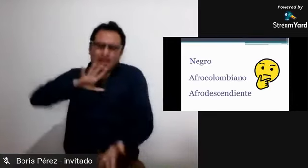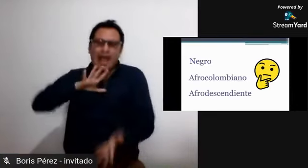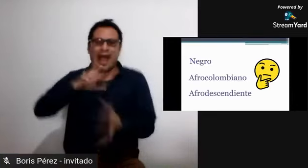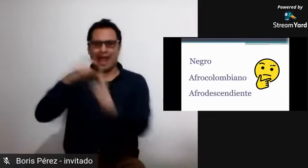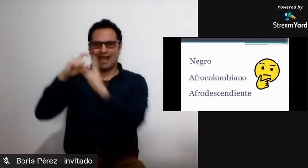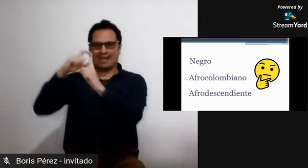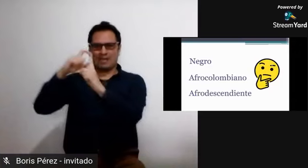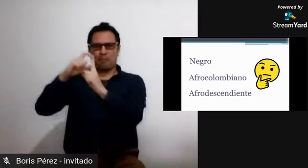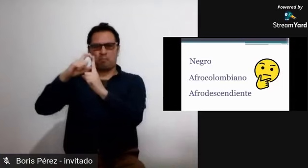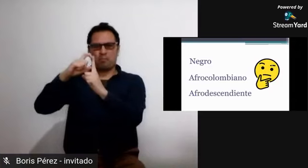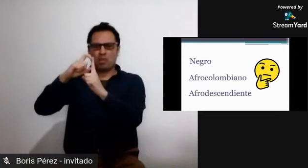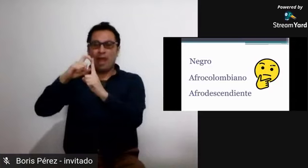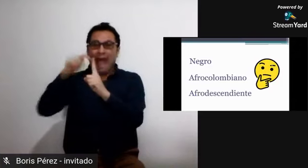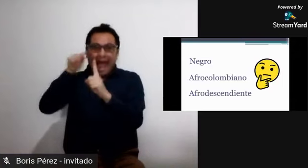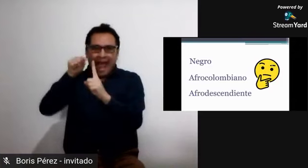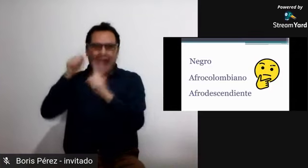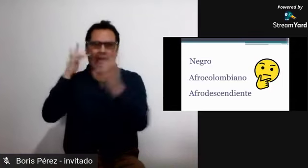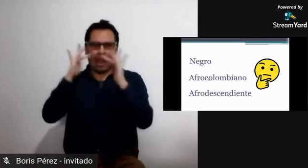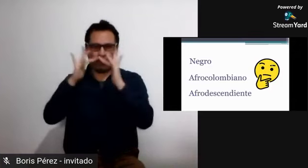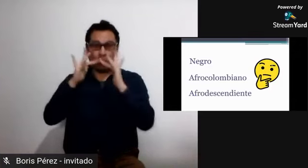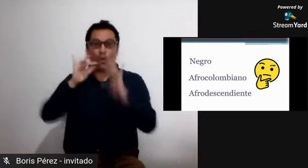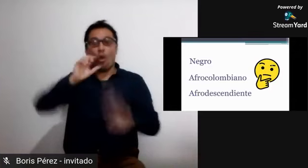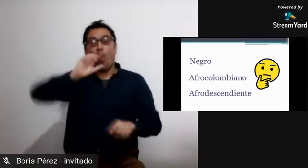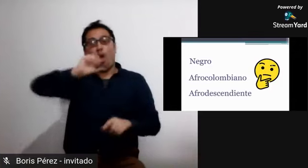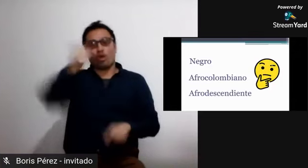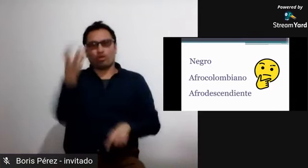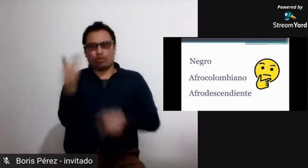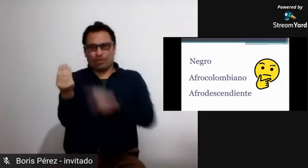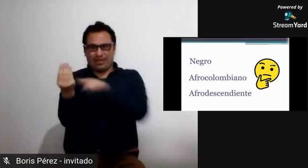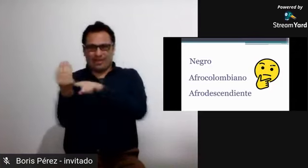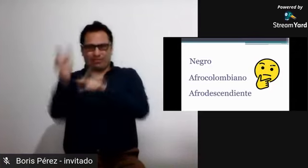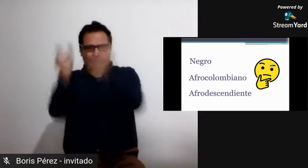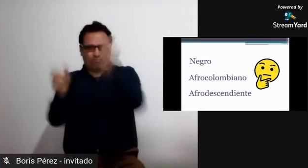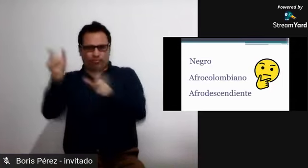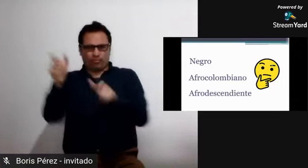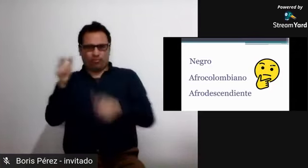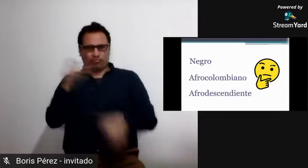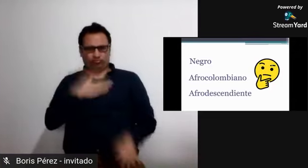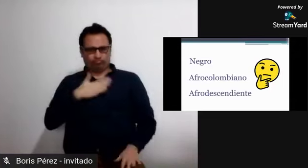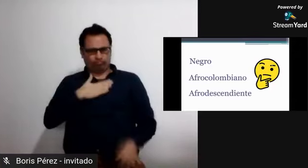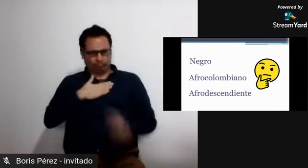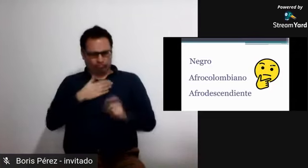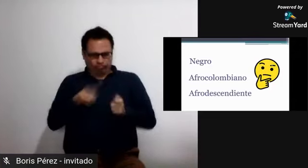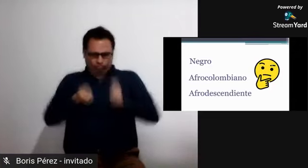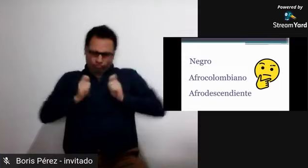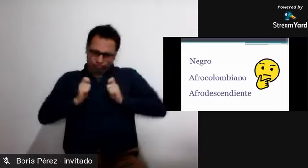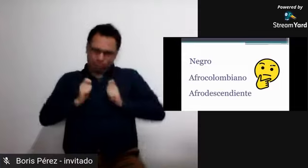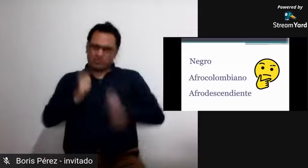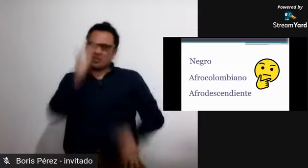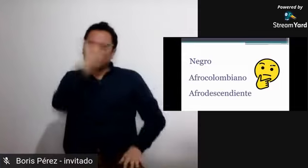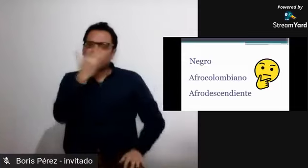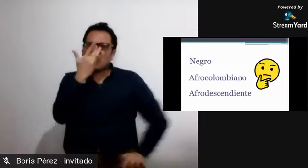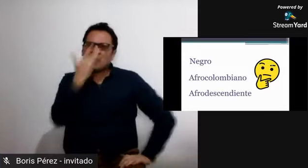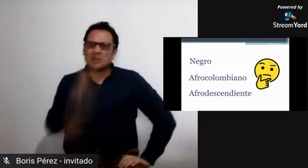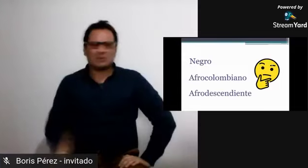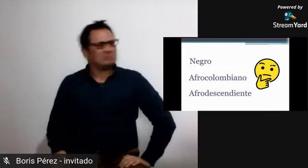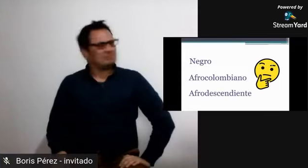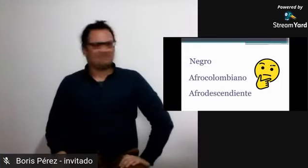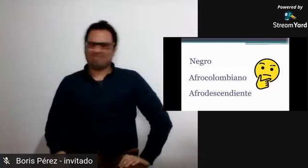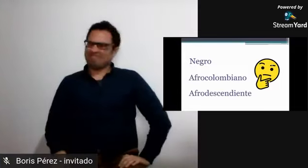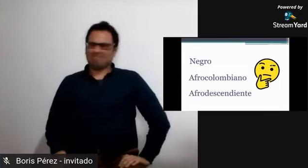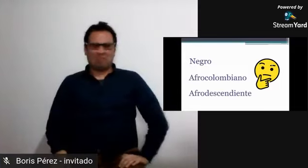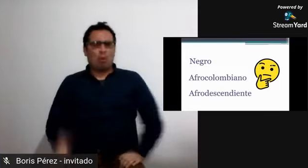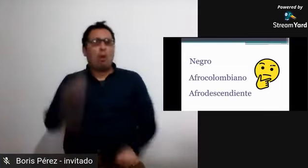inicios padecieron mucho sufrimiento y mucha angustia por la esclavitud entonces por esa razón se le llama